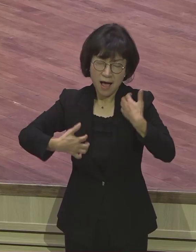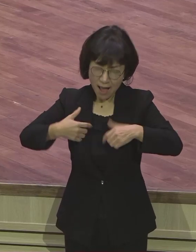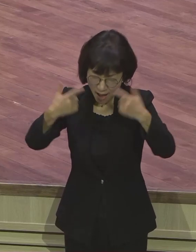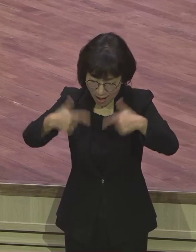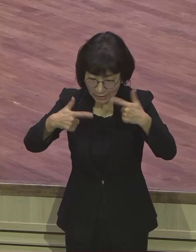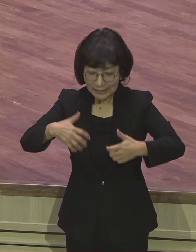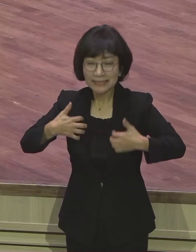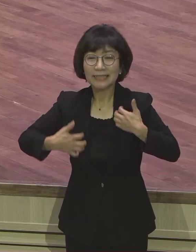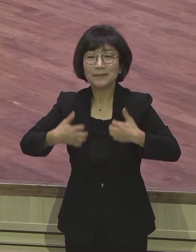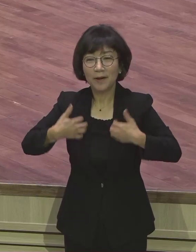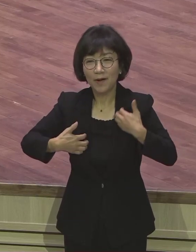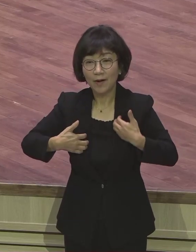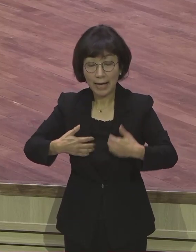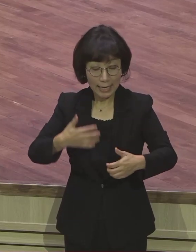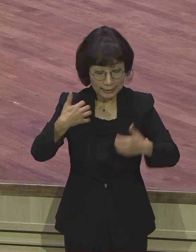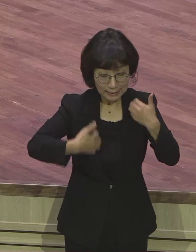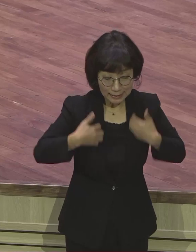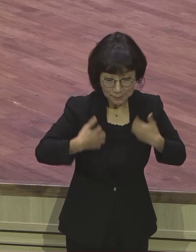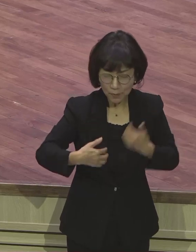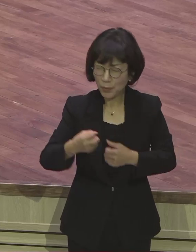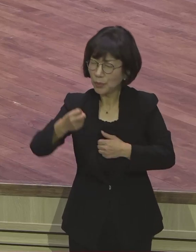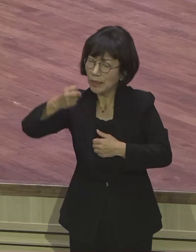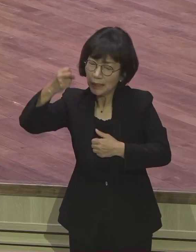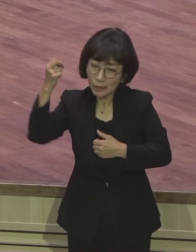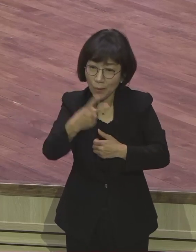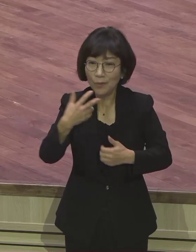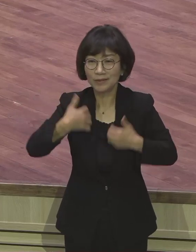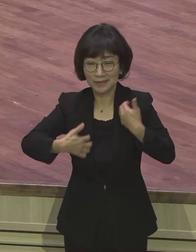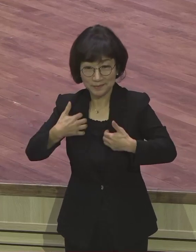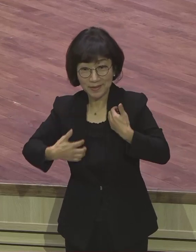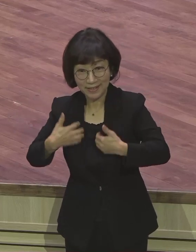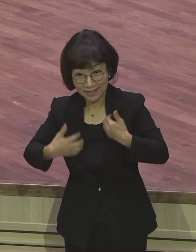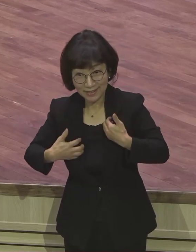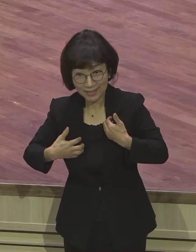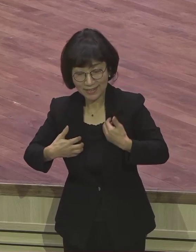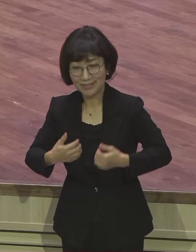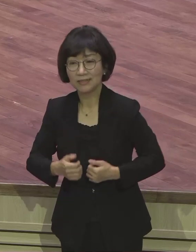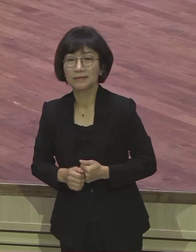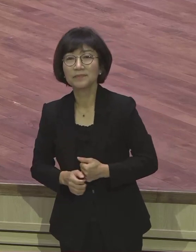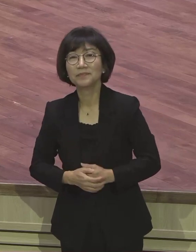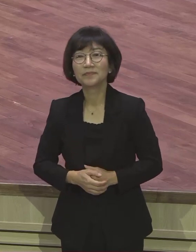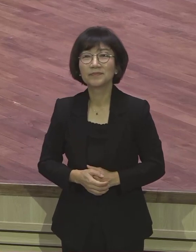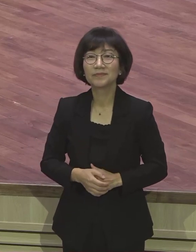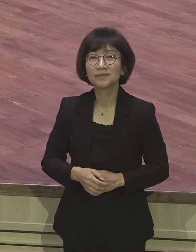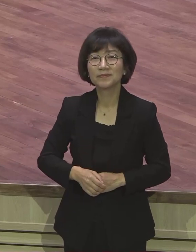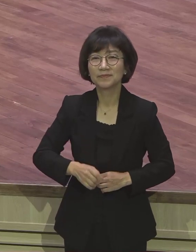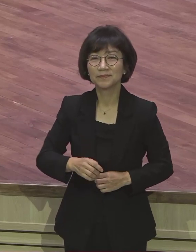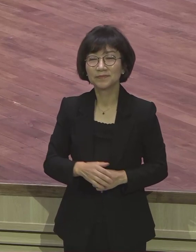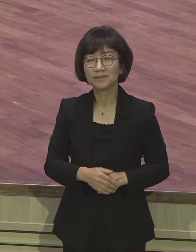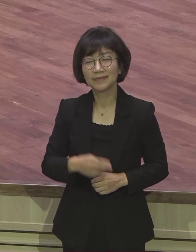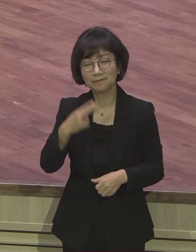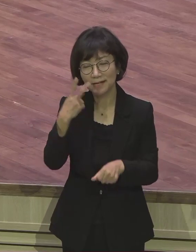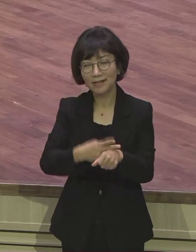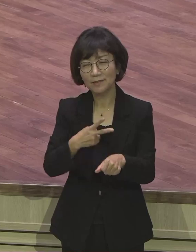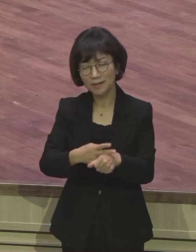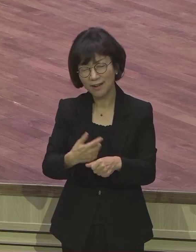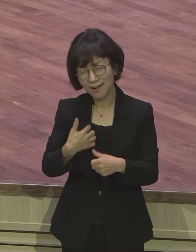기쁘하고 또한 기뻐한다. 이 표현은요. 사도 바울이 정말로 기쁘다는 겁니다. 이거 뭐 형식적으로 그냥